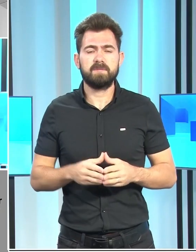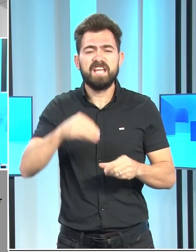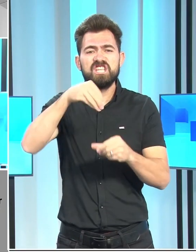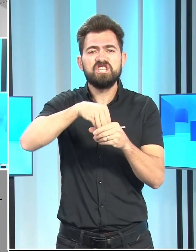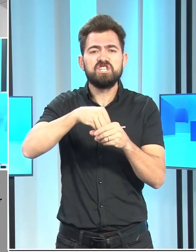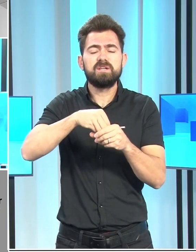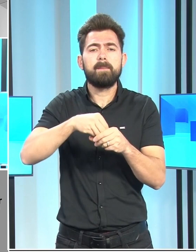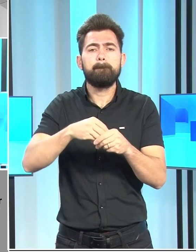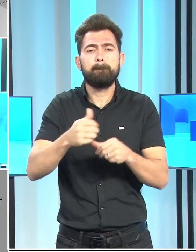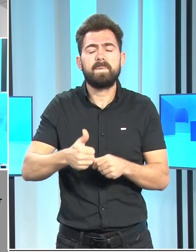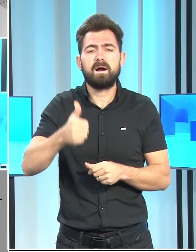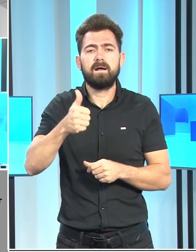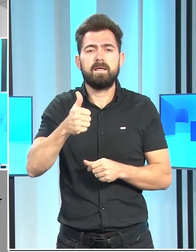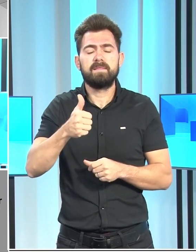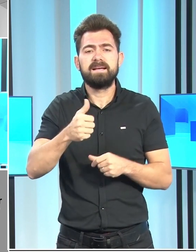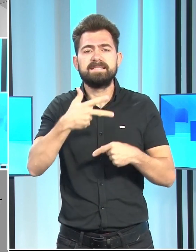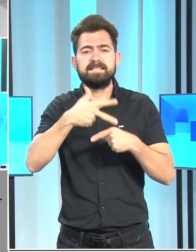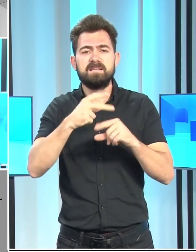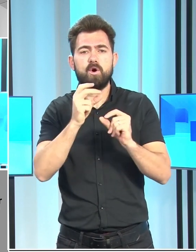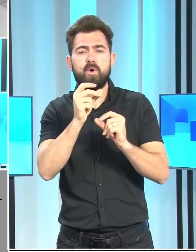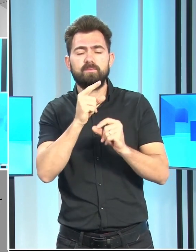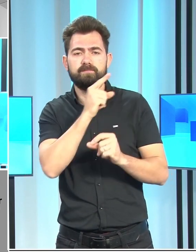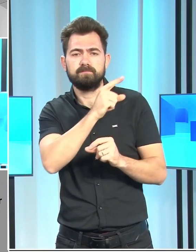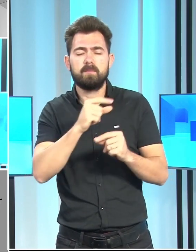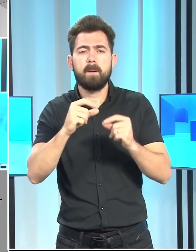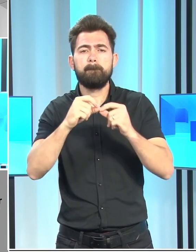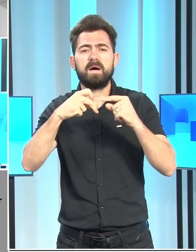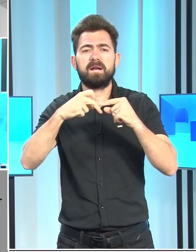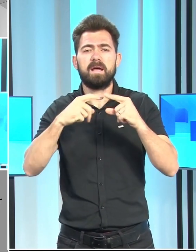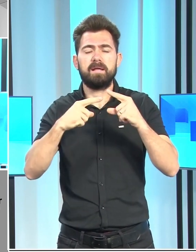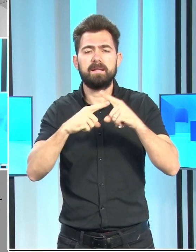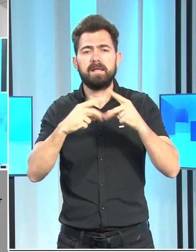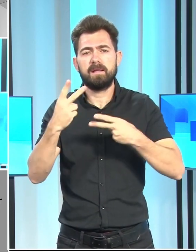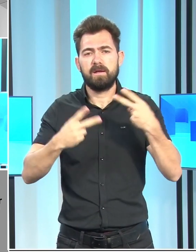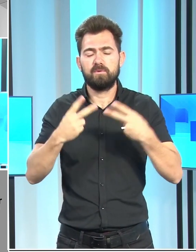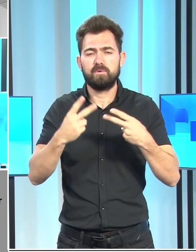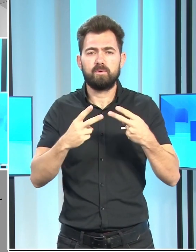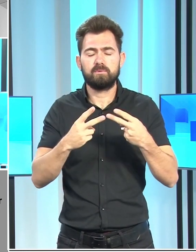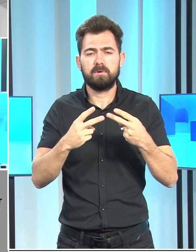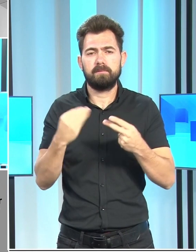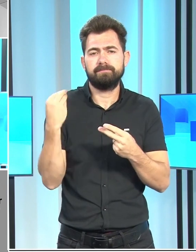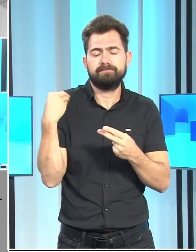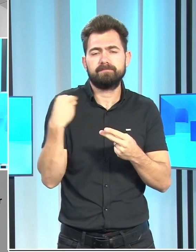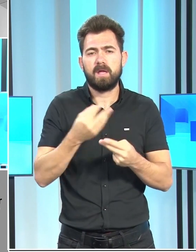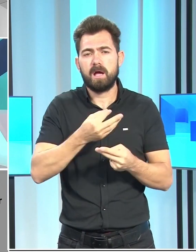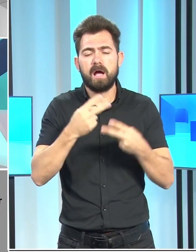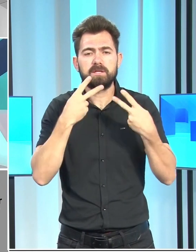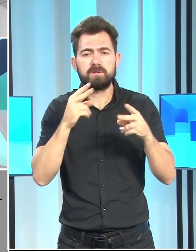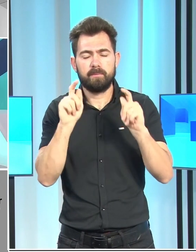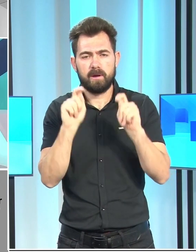İçişleri Bakanı Ziya Öztürkler, BRT'de gündeme dair açıklamalarda bulundu.